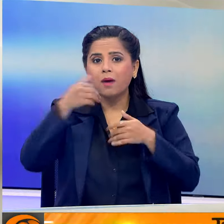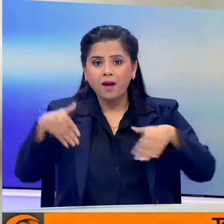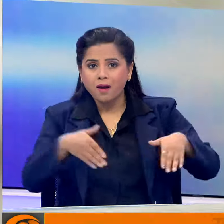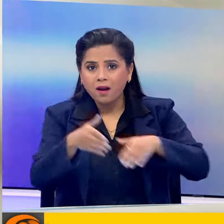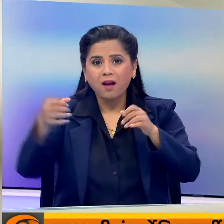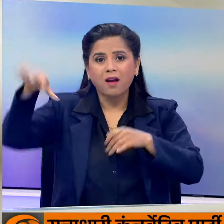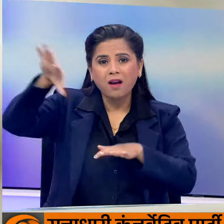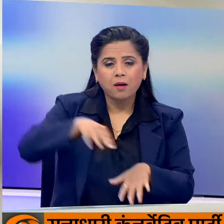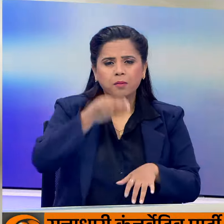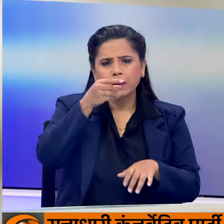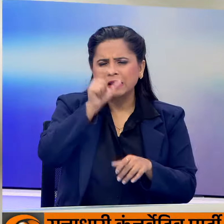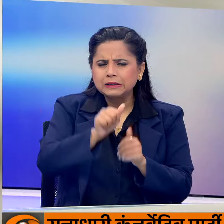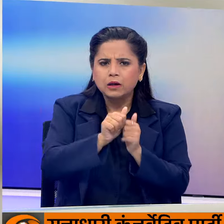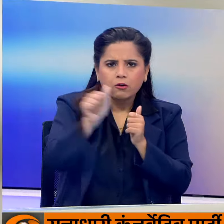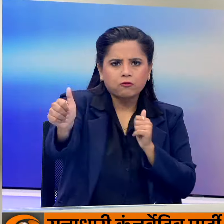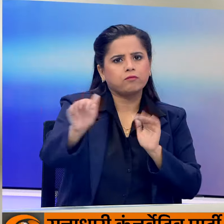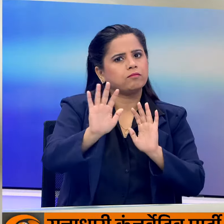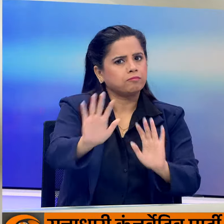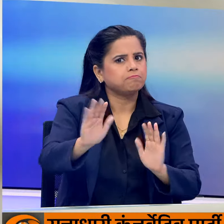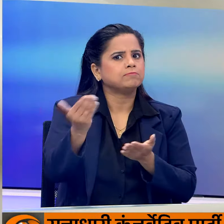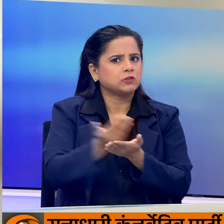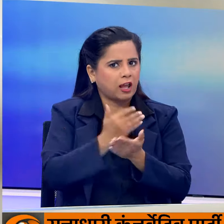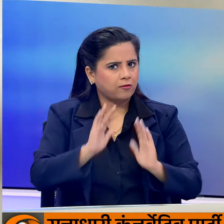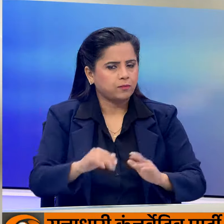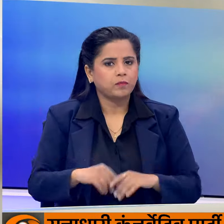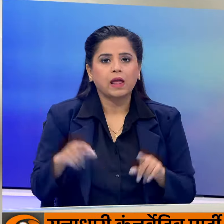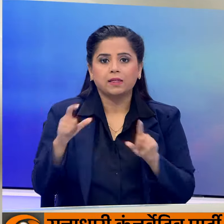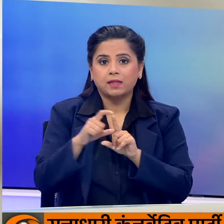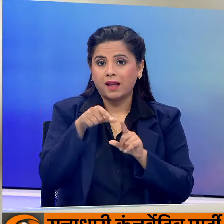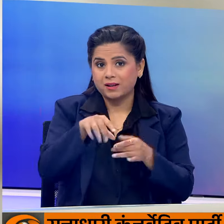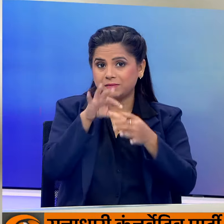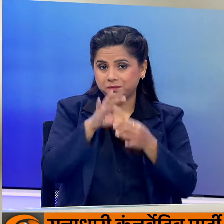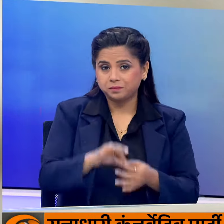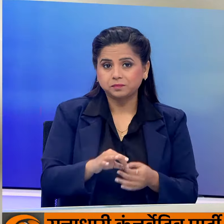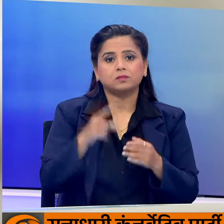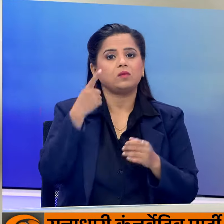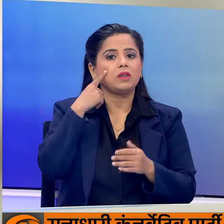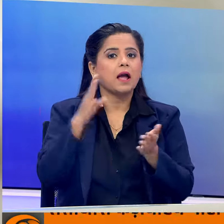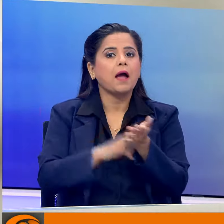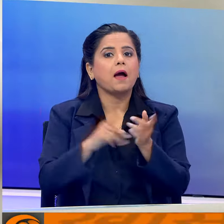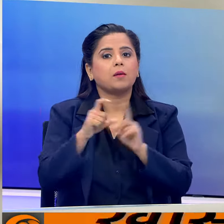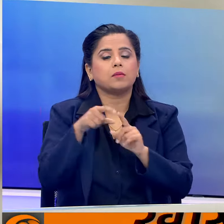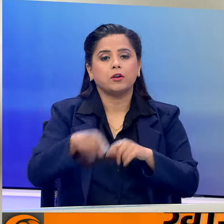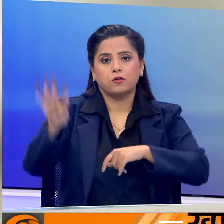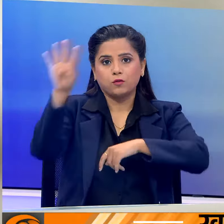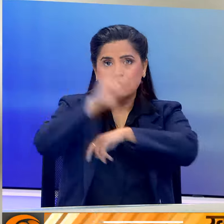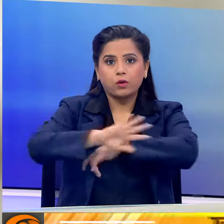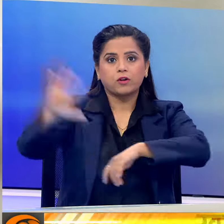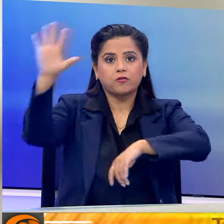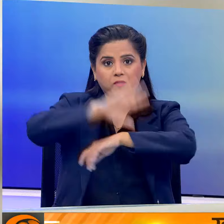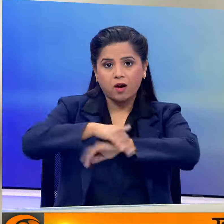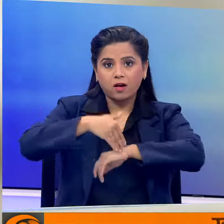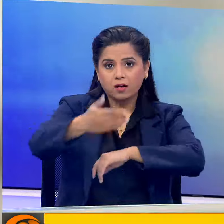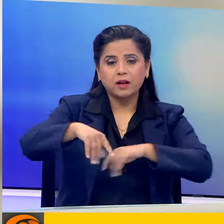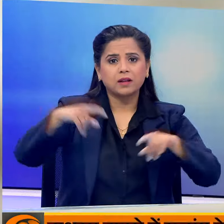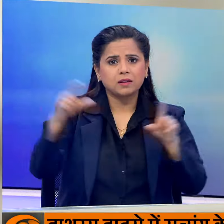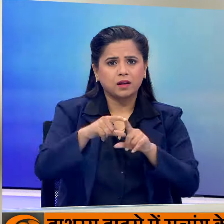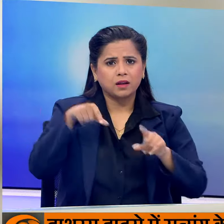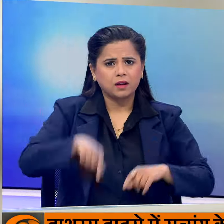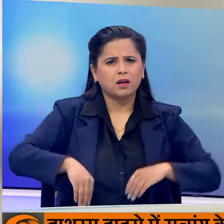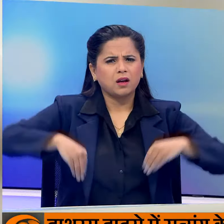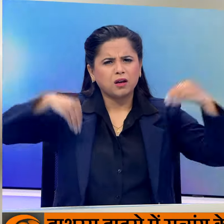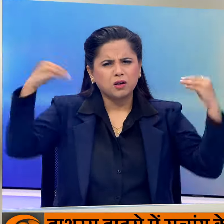जण्नों से दूर रहने की सलहा दी है दिली की बात करें तो आईमडी ने अगले चार से पांच दिन तक दिली में